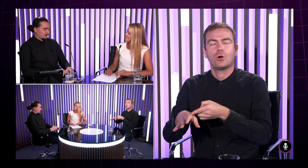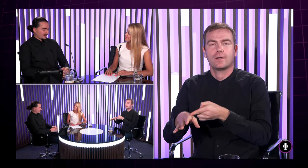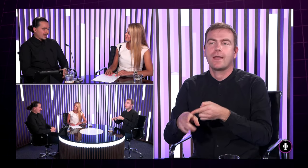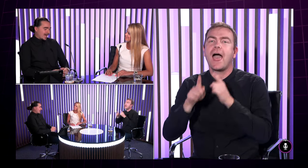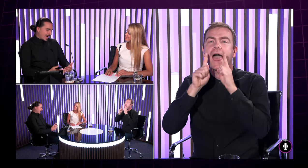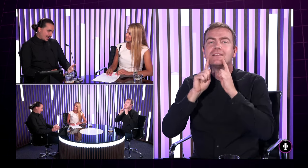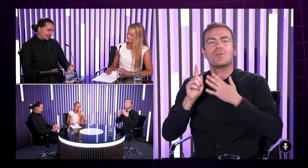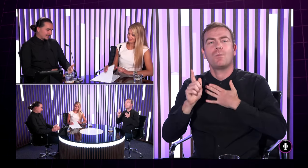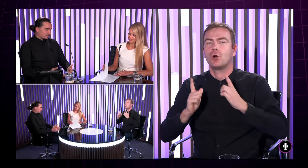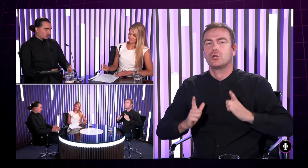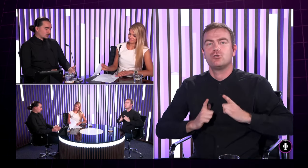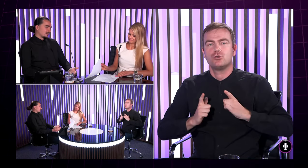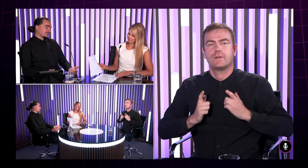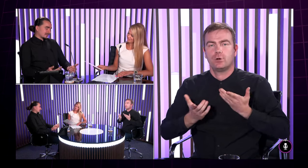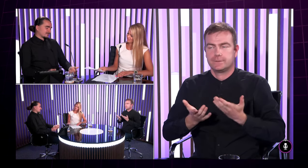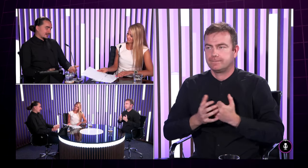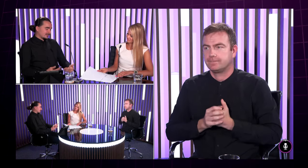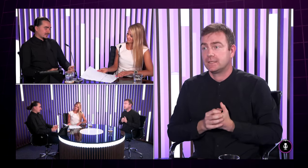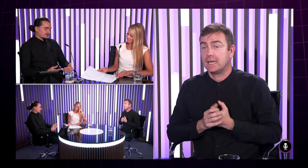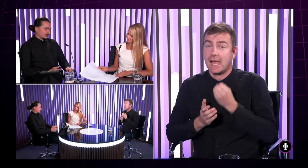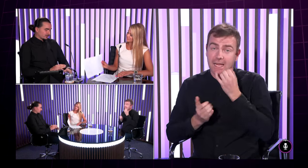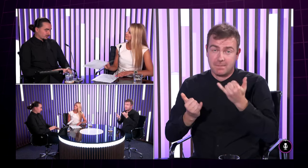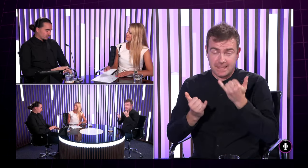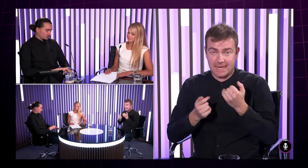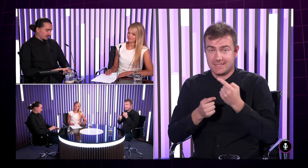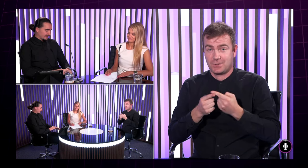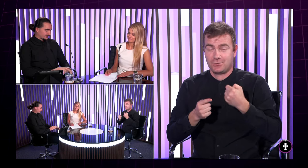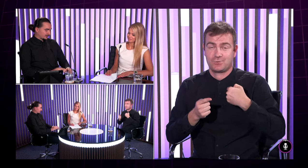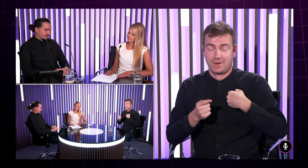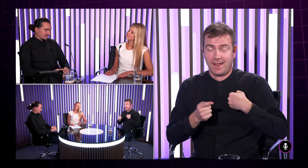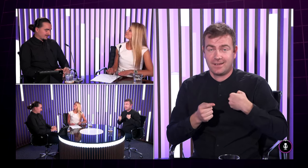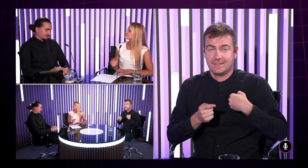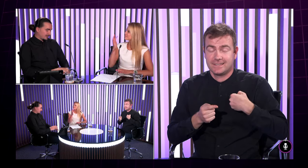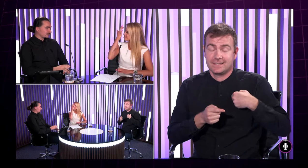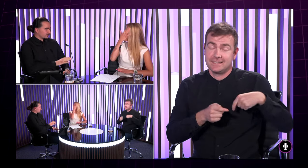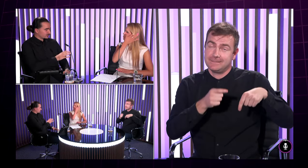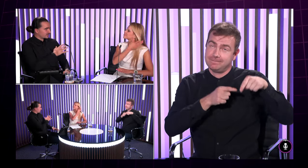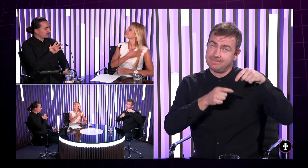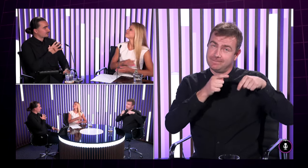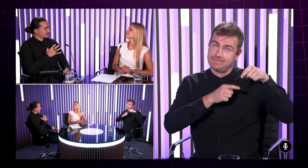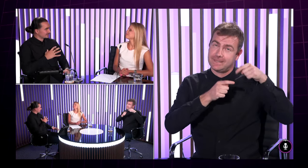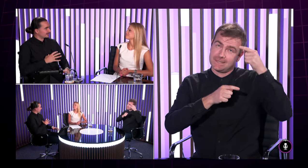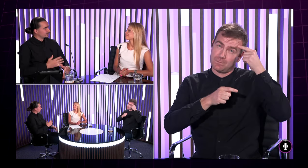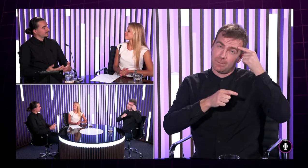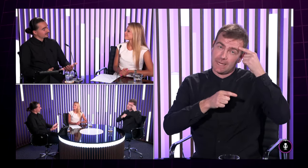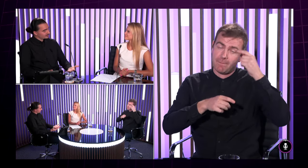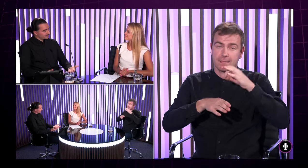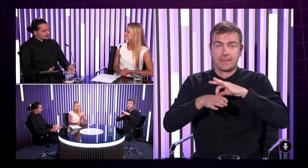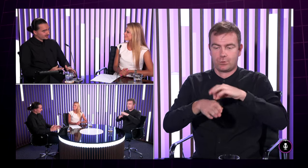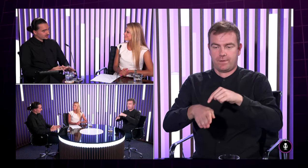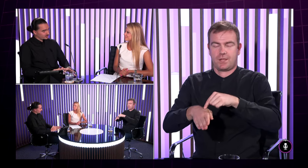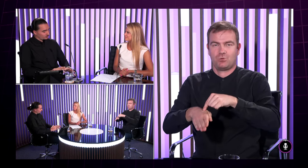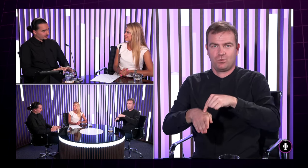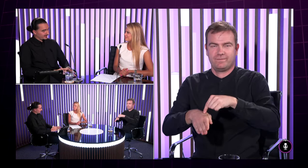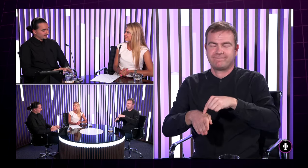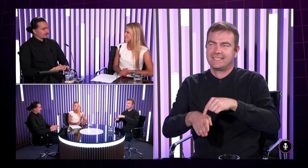preto mám aj na rukách ale teda možno keby sa teraz vrátim naspäť do toho obdobia kedy som si tetovanie dával alebo som si možno na nejakú inú časť tela lebo ktorý som teda